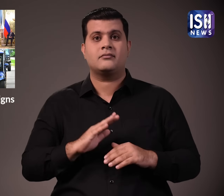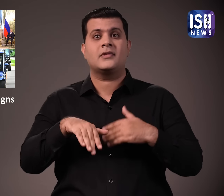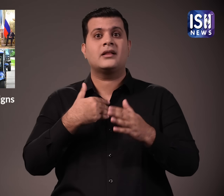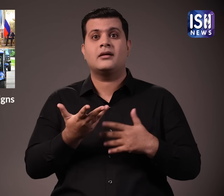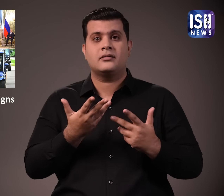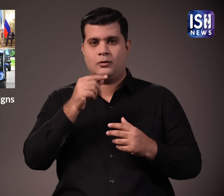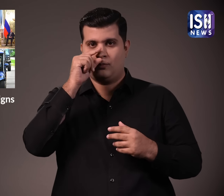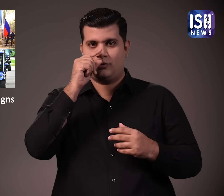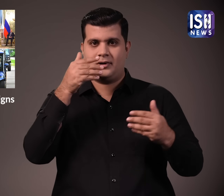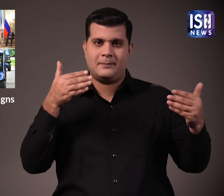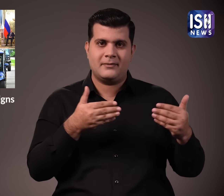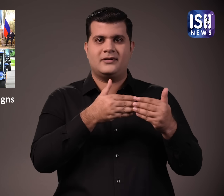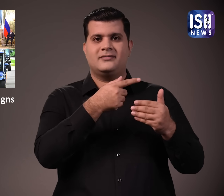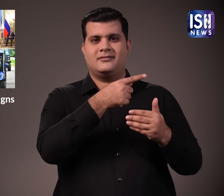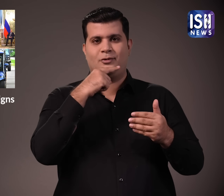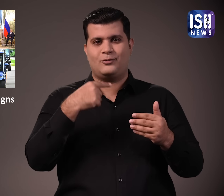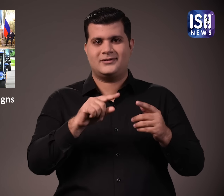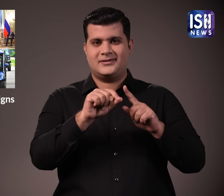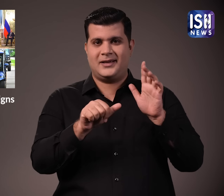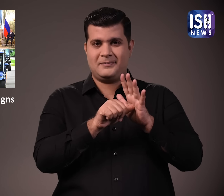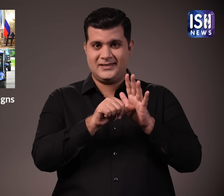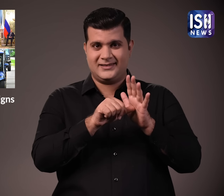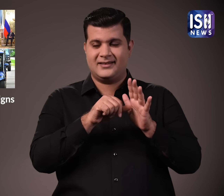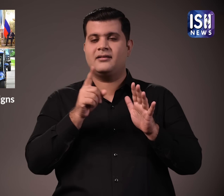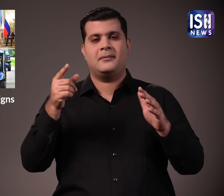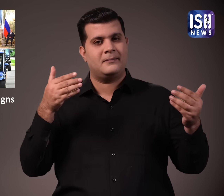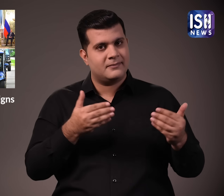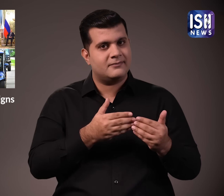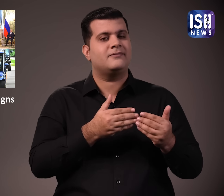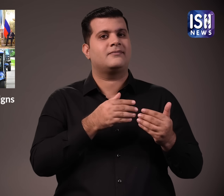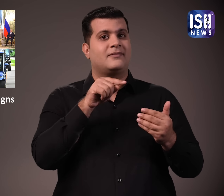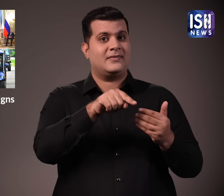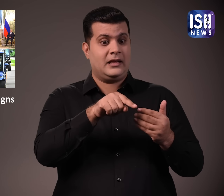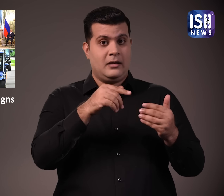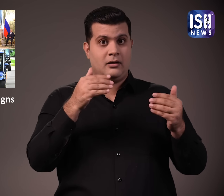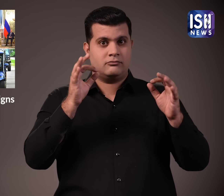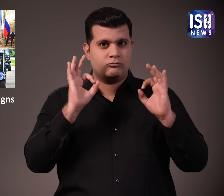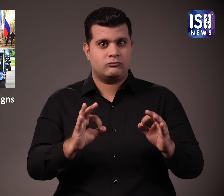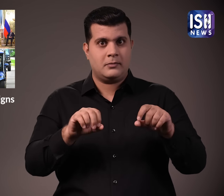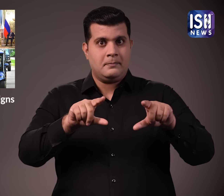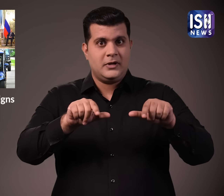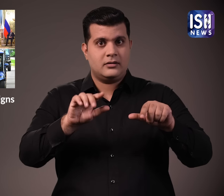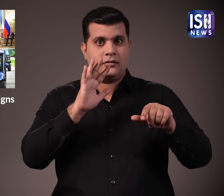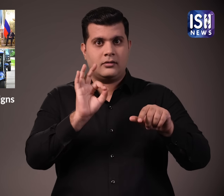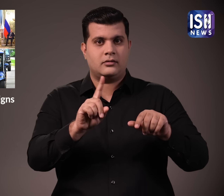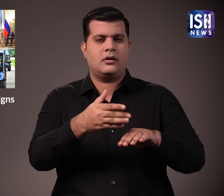बाद में पीएम मोदी ने आदेकारिक मुलाकात से एक दिन पहले रूसी राष्ट्रपती व्लादमिर पूतिन से